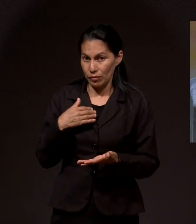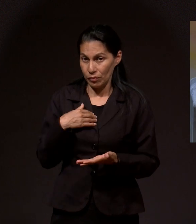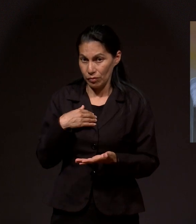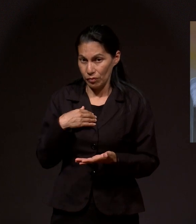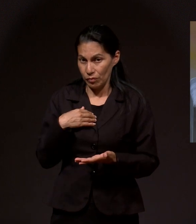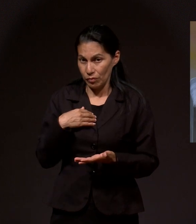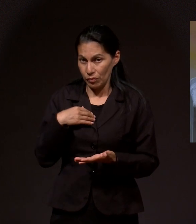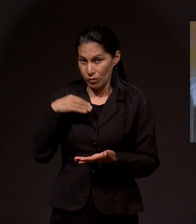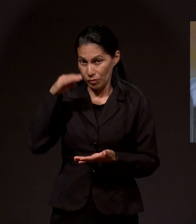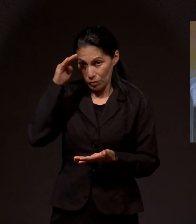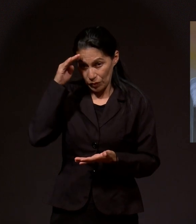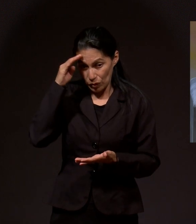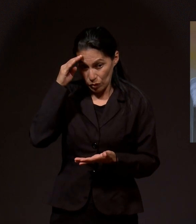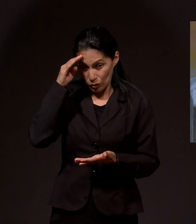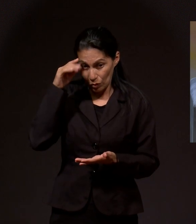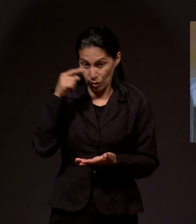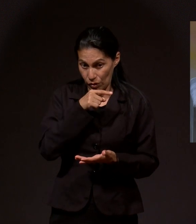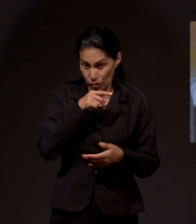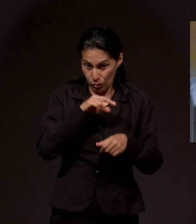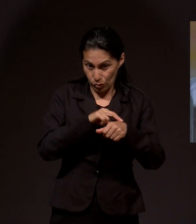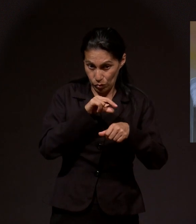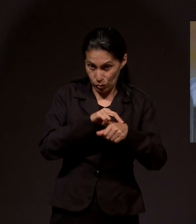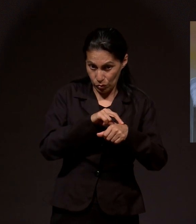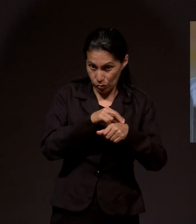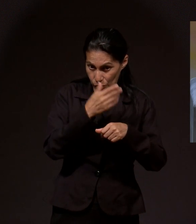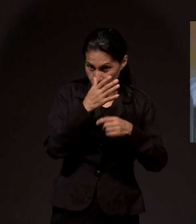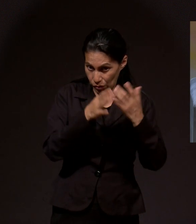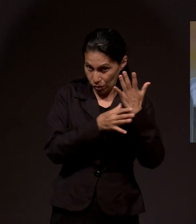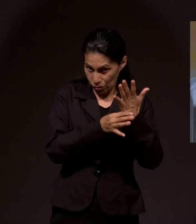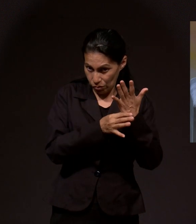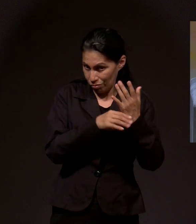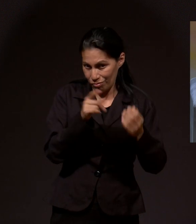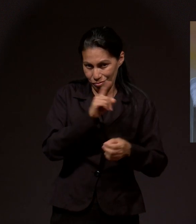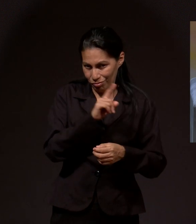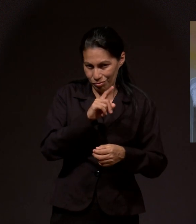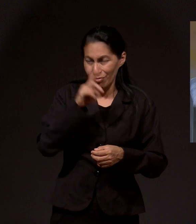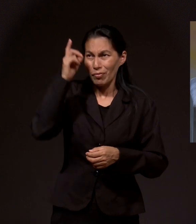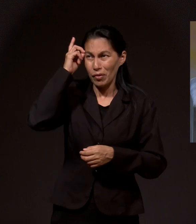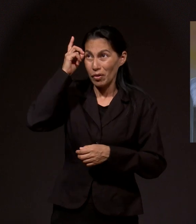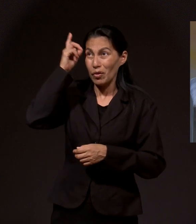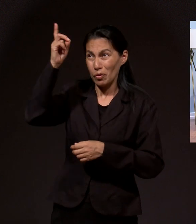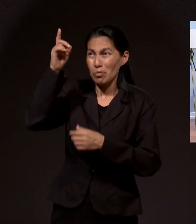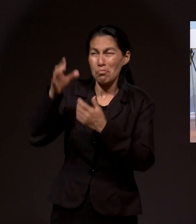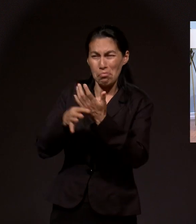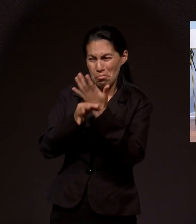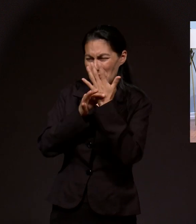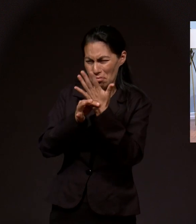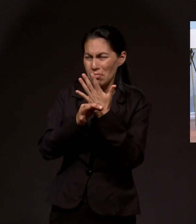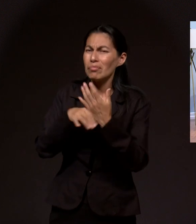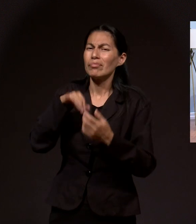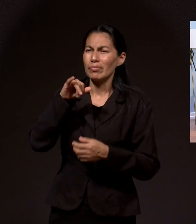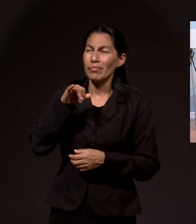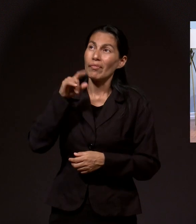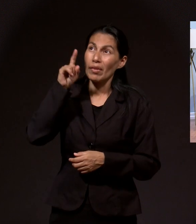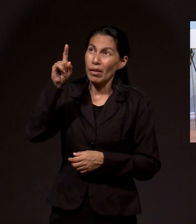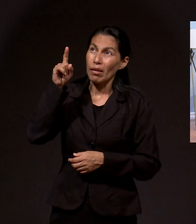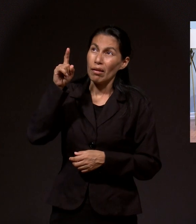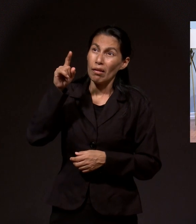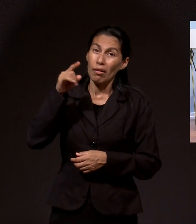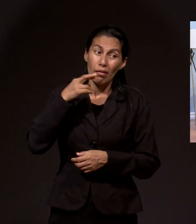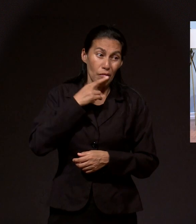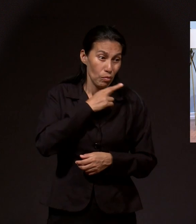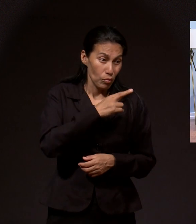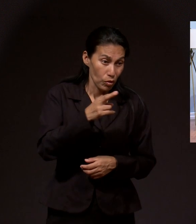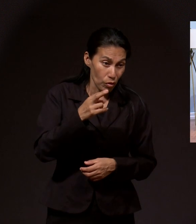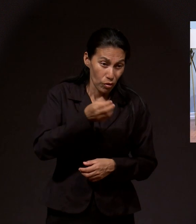no fue la mano del hombre, sino la mano de Dios. Amén. Y yo creo que Dios